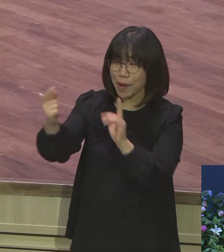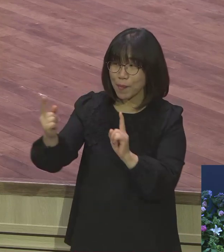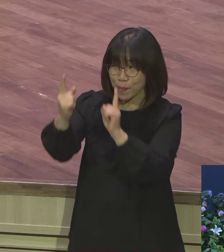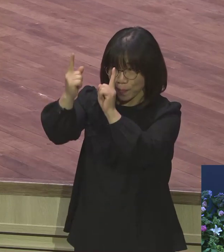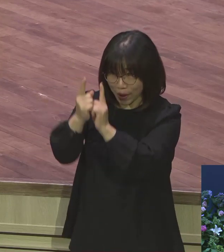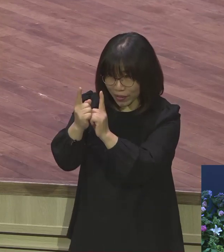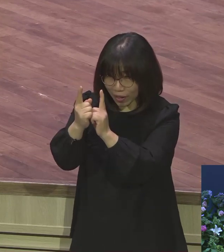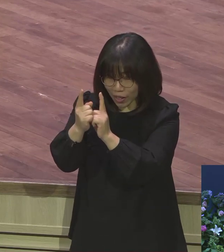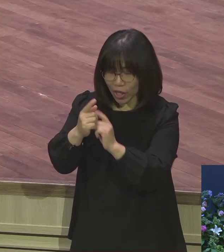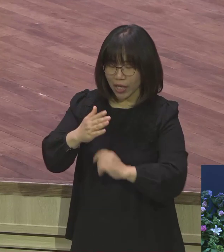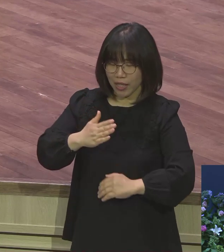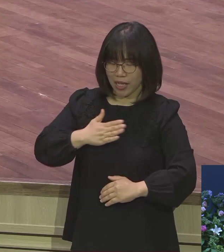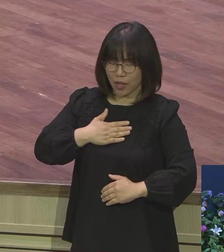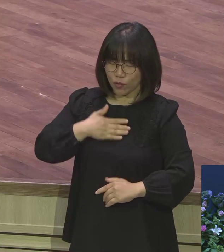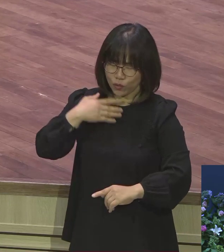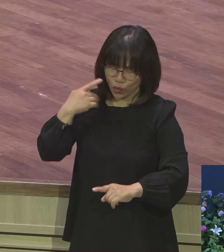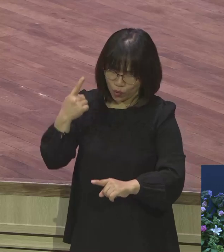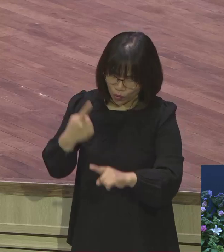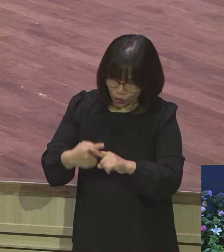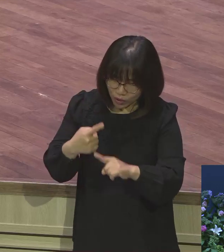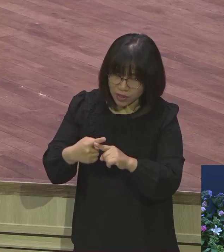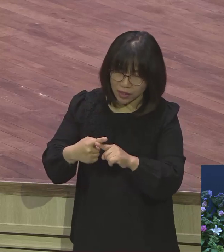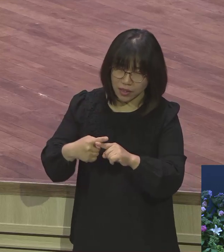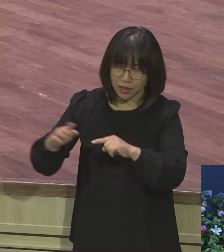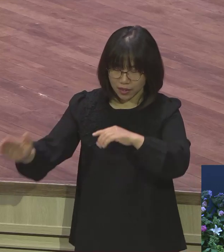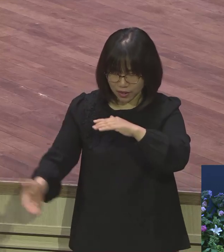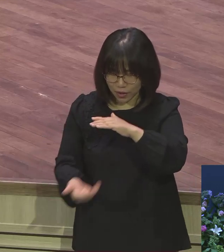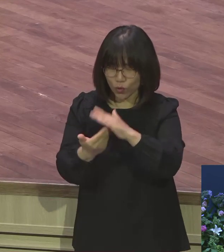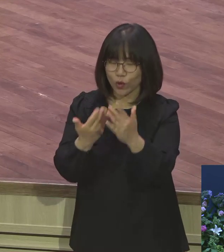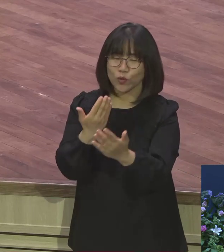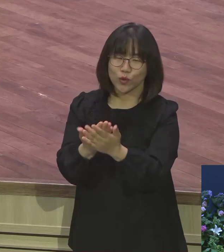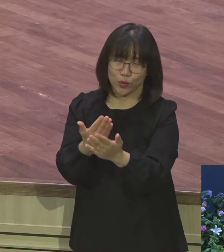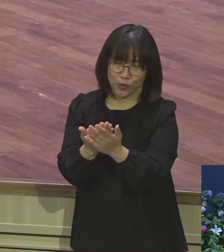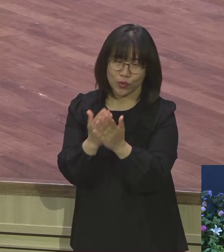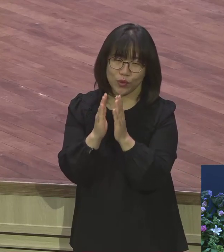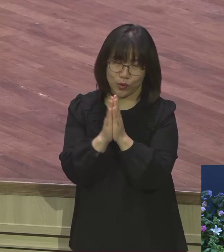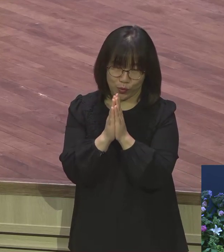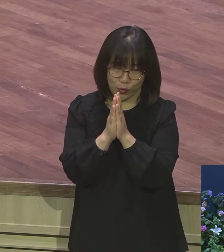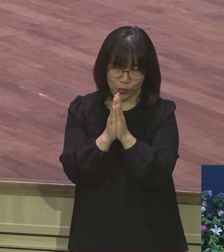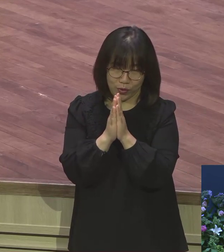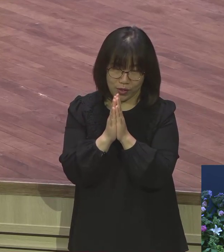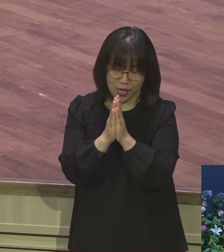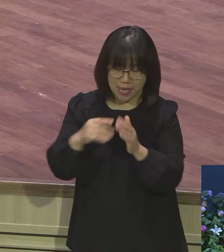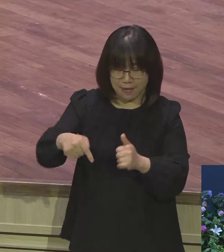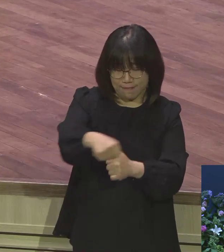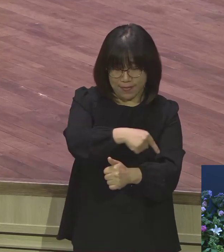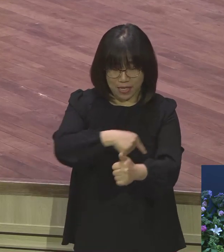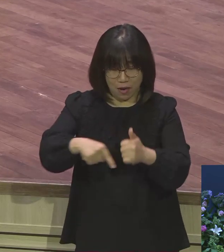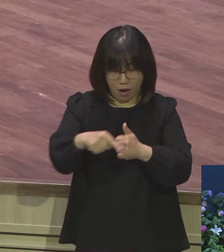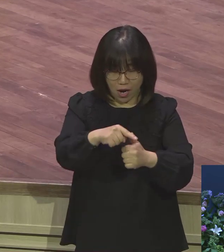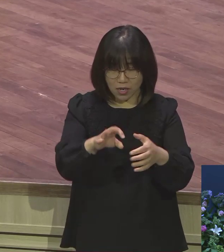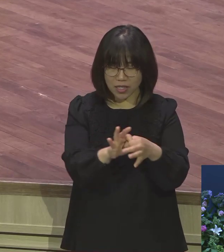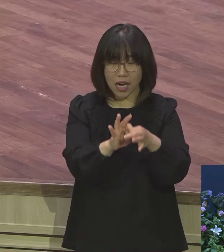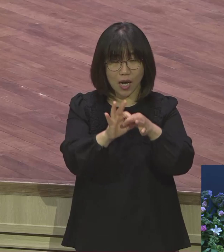나에게도 일어나게 야 조합사사 그래서 어떤 상황 속에서도 흔들리지 않고 오직 여하의 뜻만이